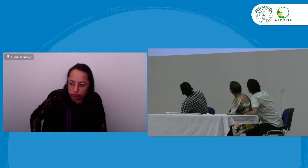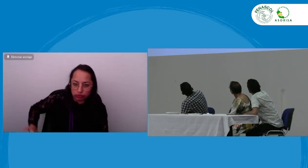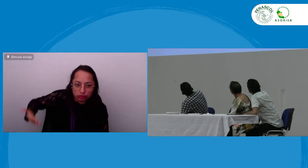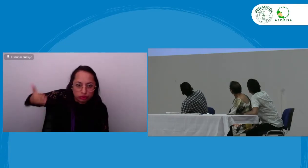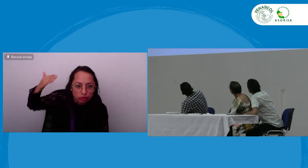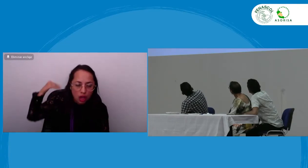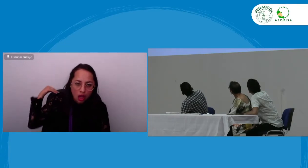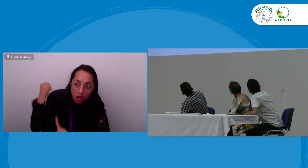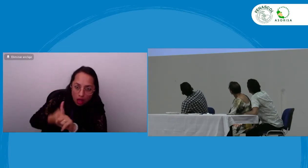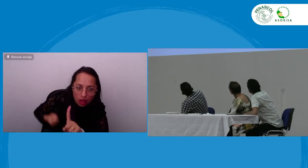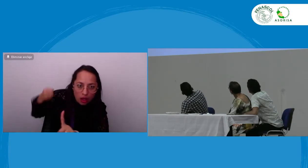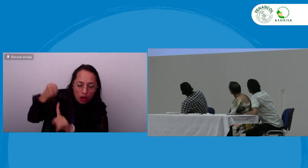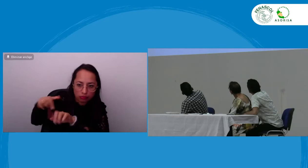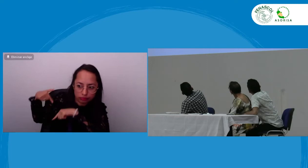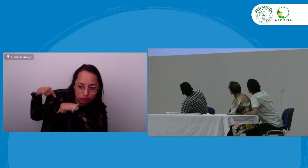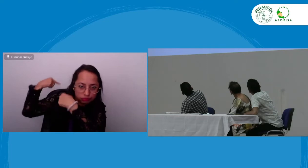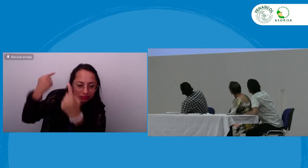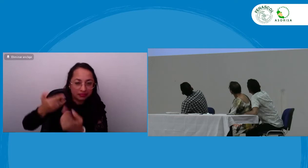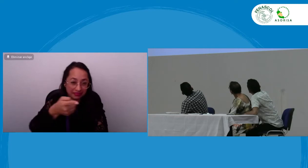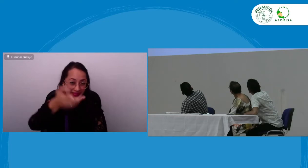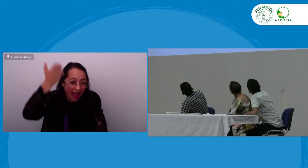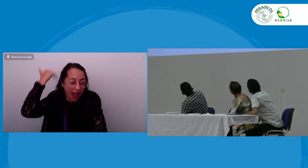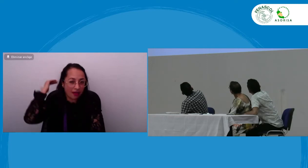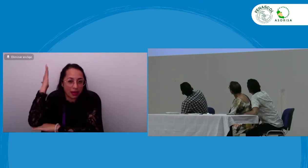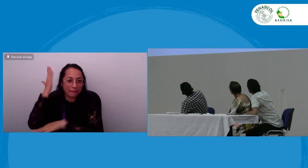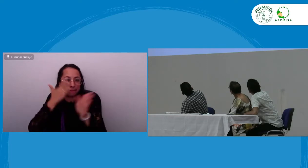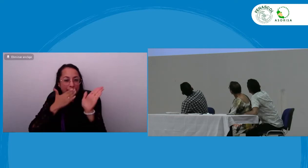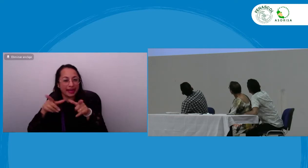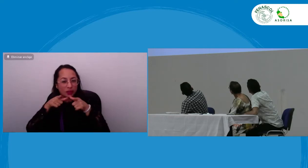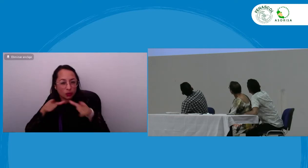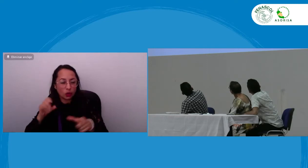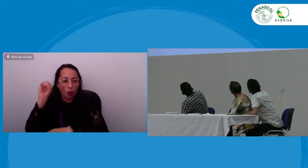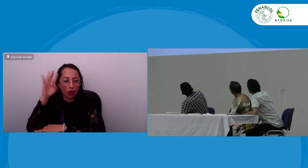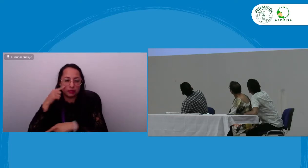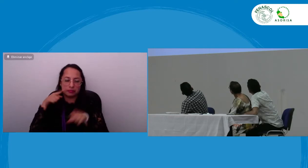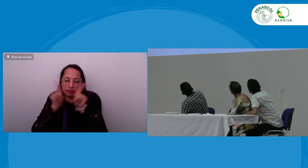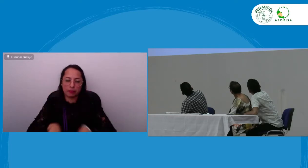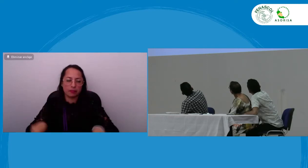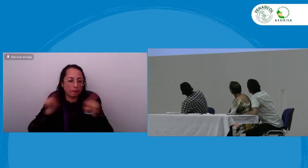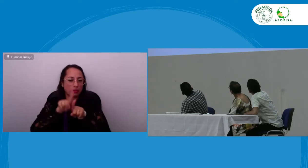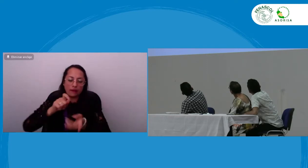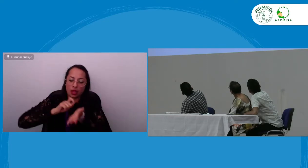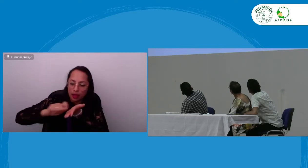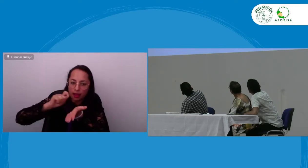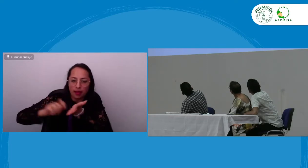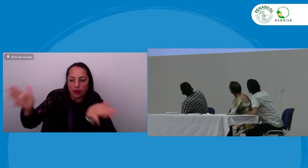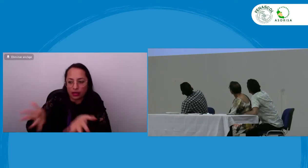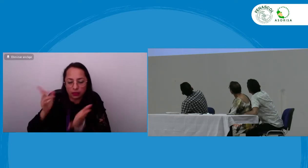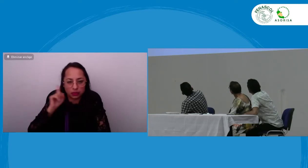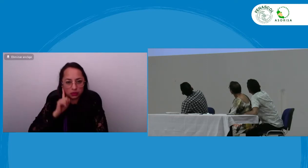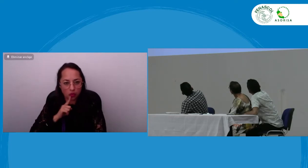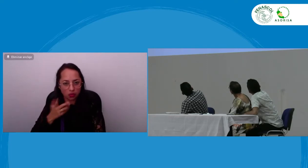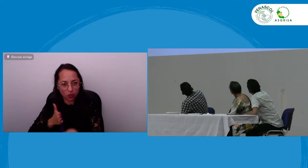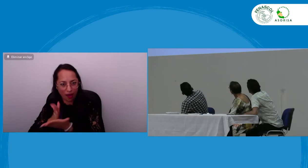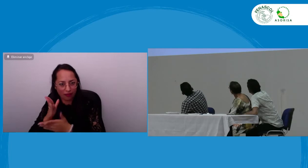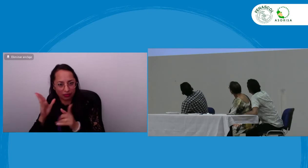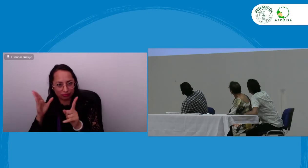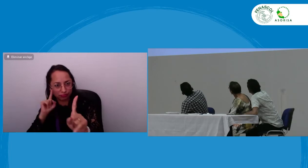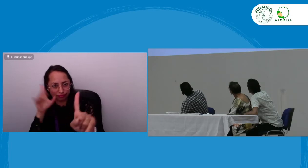aprendiendo lengua de señas con lengua de señas esto ha sido bastante difícil en términos de planeación lingüística y siempre nos dicen aprenda usted español para